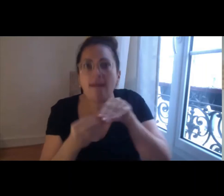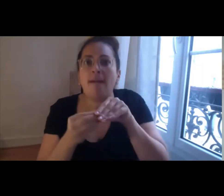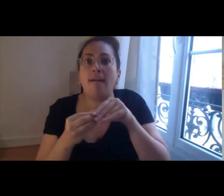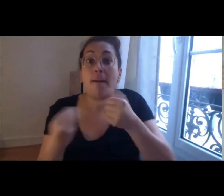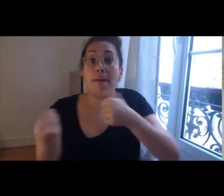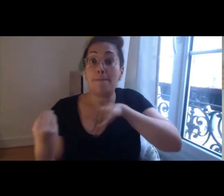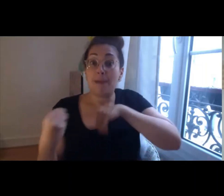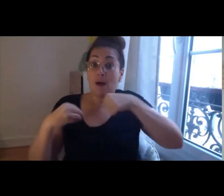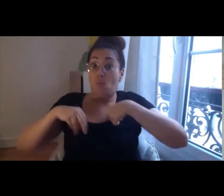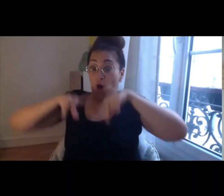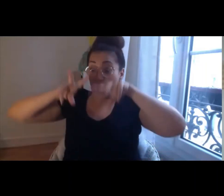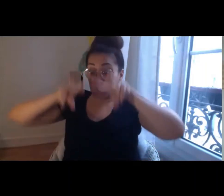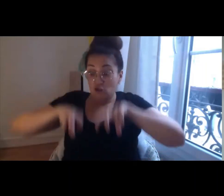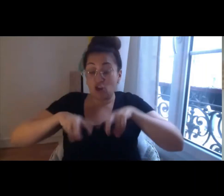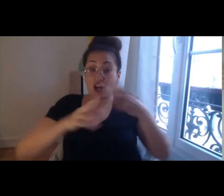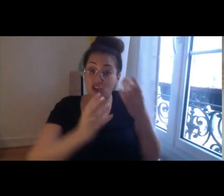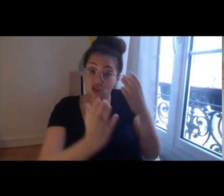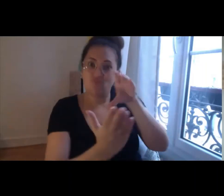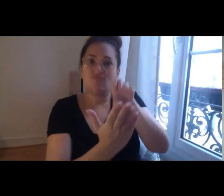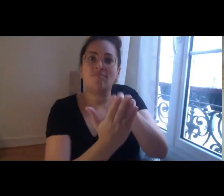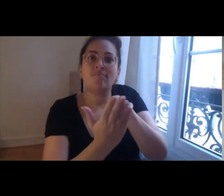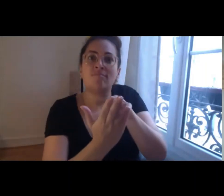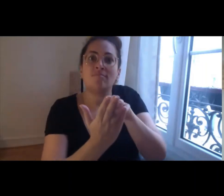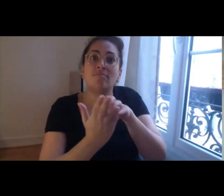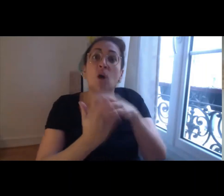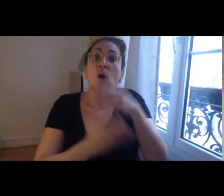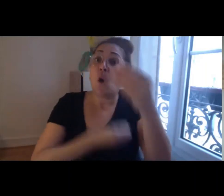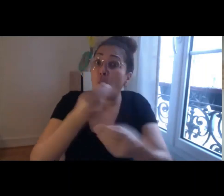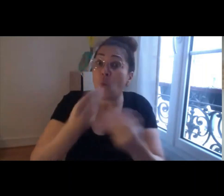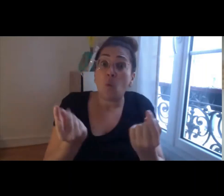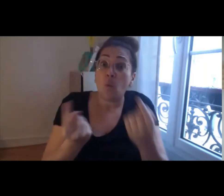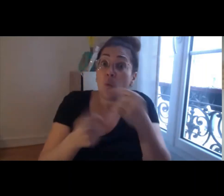peuvent exister effectivement